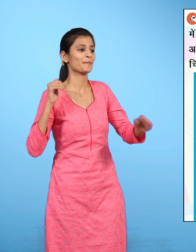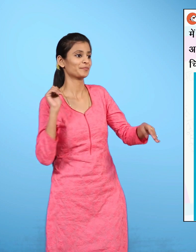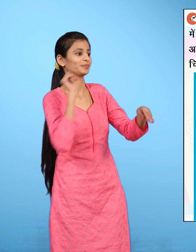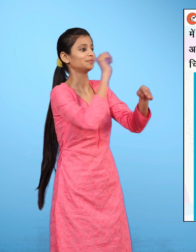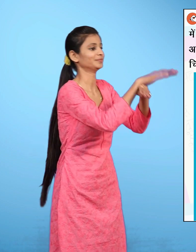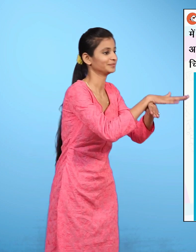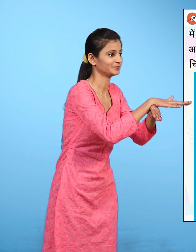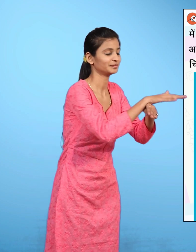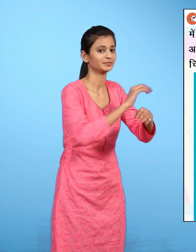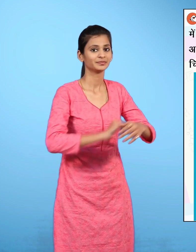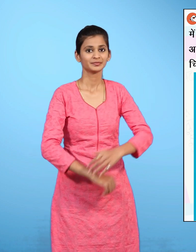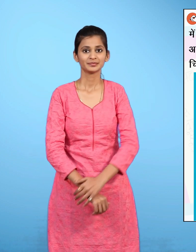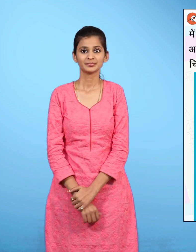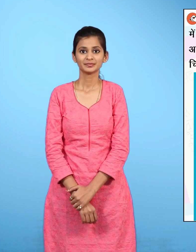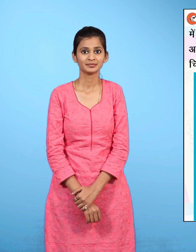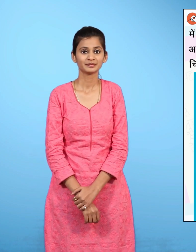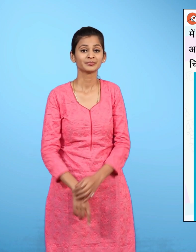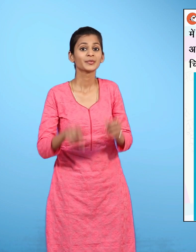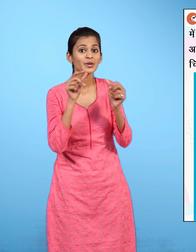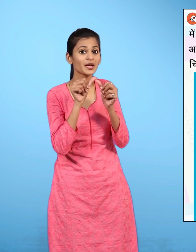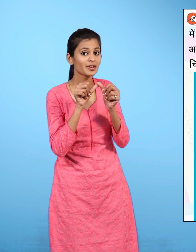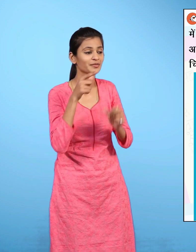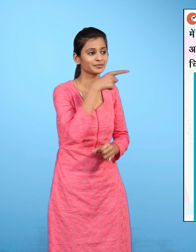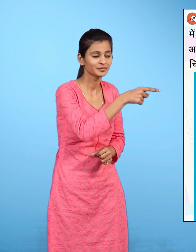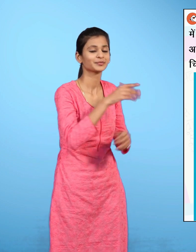घर पर पहुचा रहा है एमत के घर पर